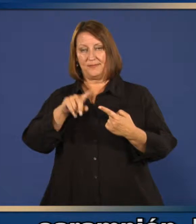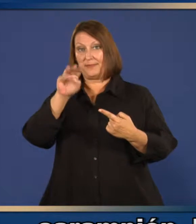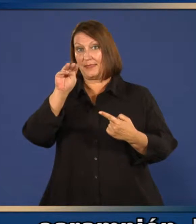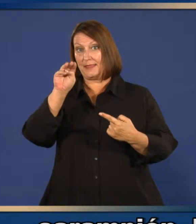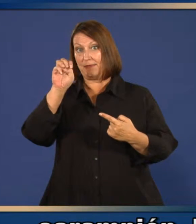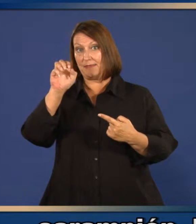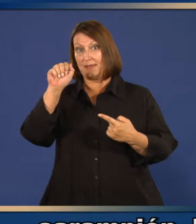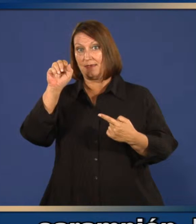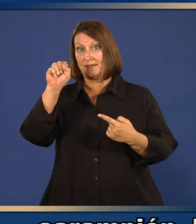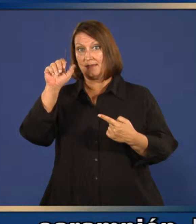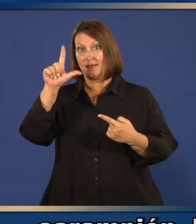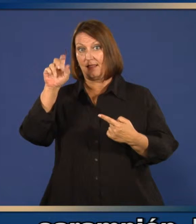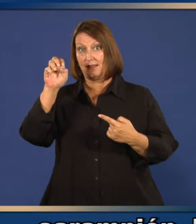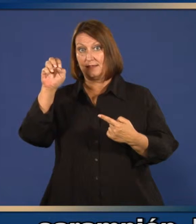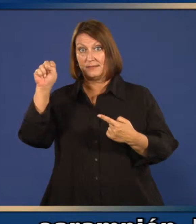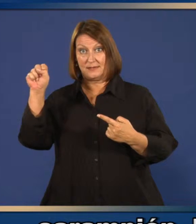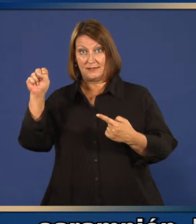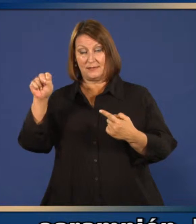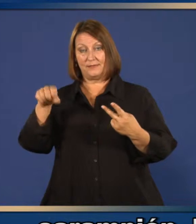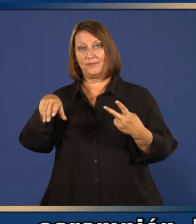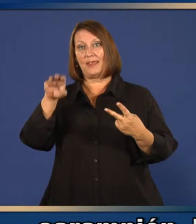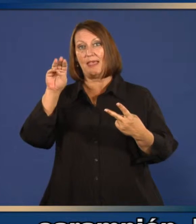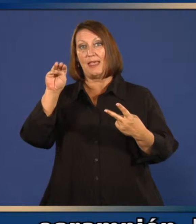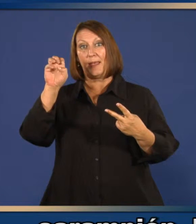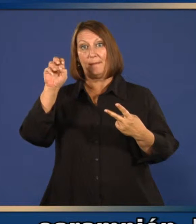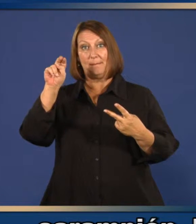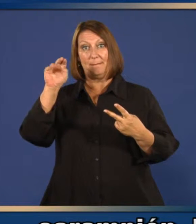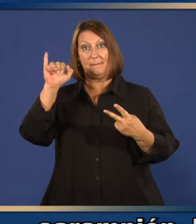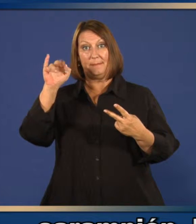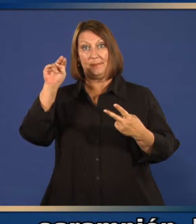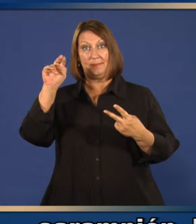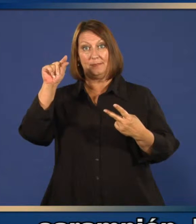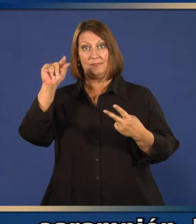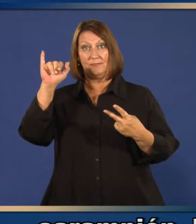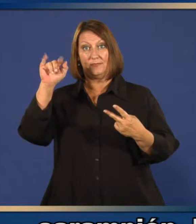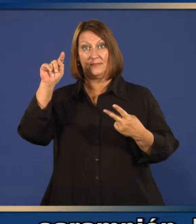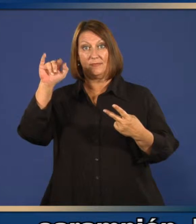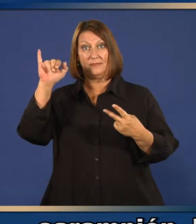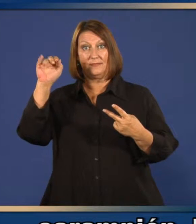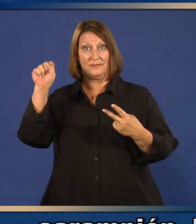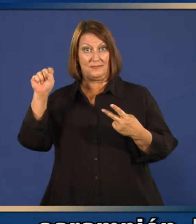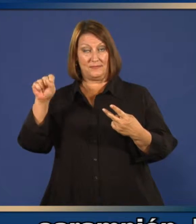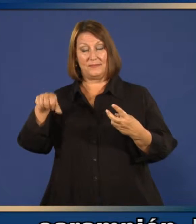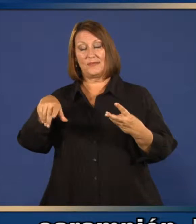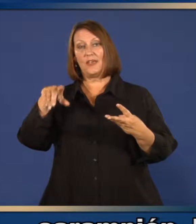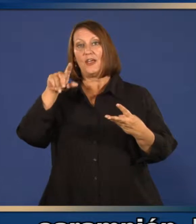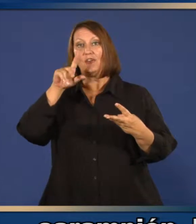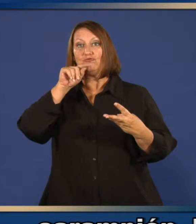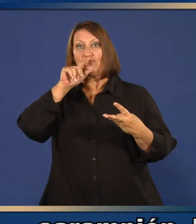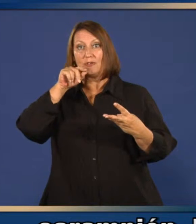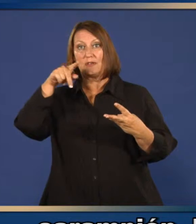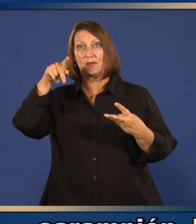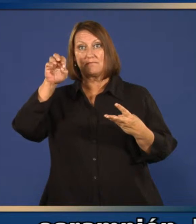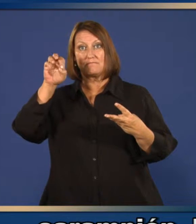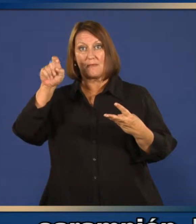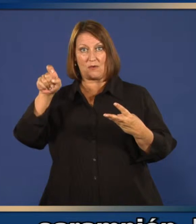la meningitis, la varicela,